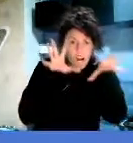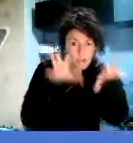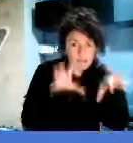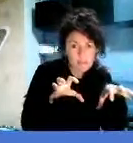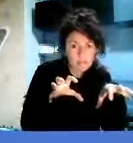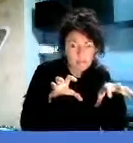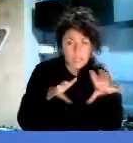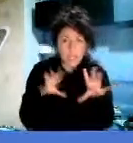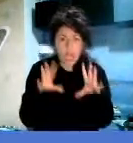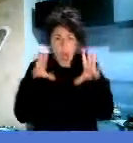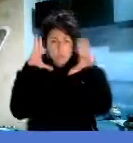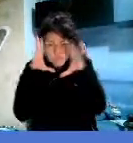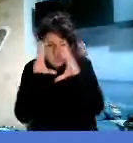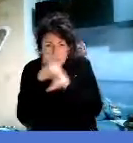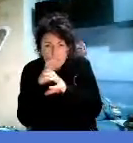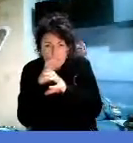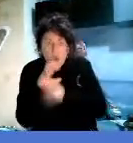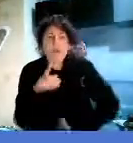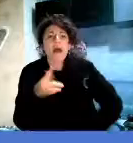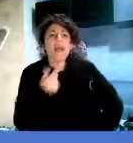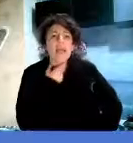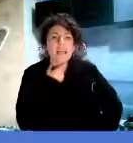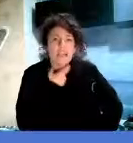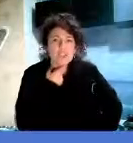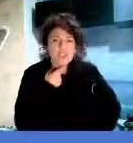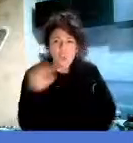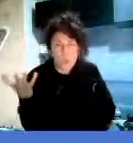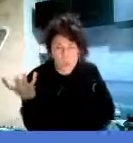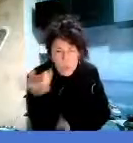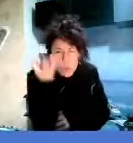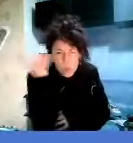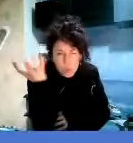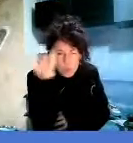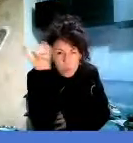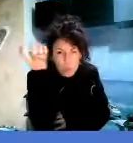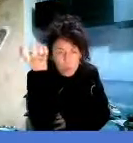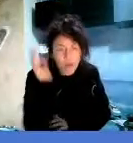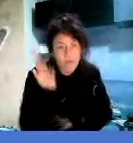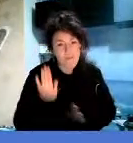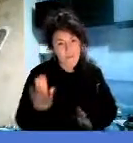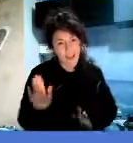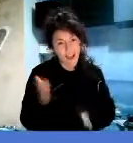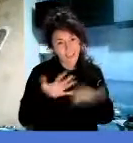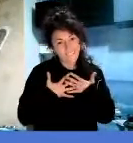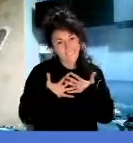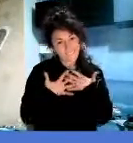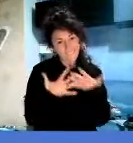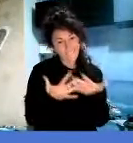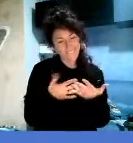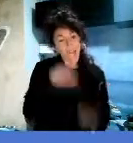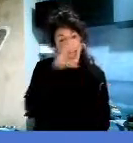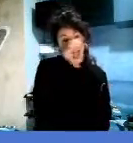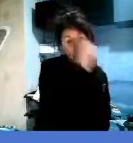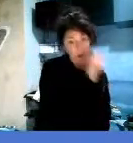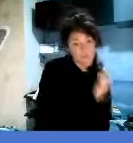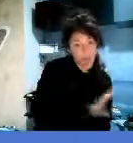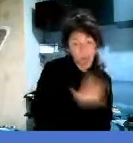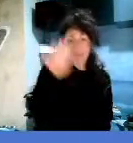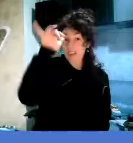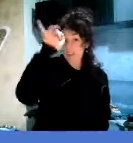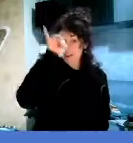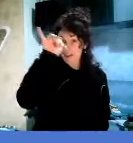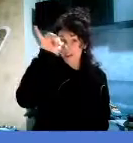Ma amo gli elefanti, i rinoceronti, gli ippopotami e le pecore nere. Sono